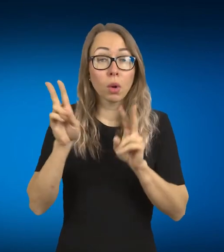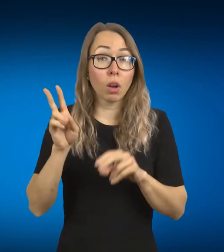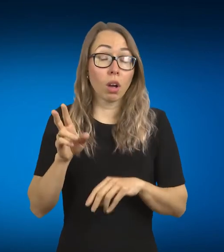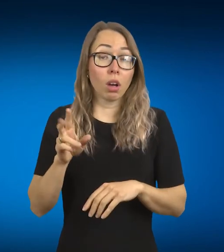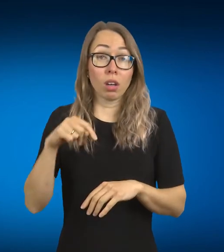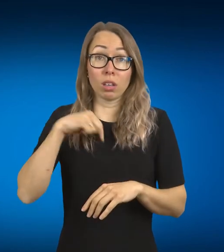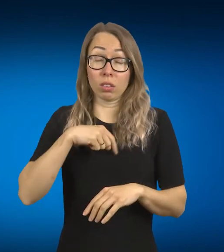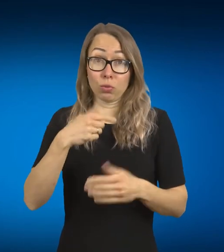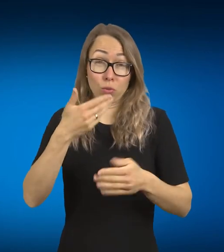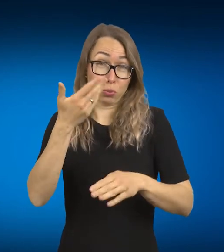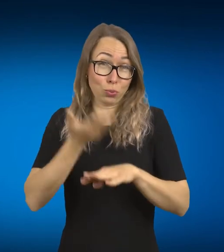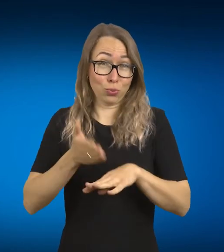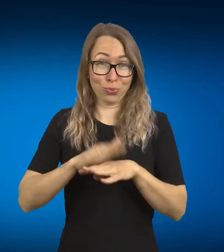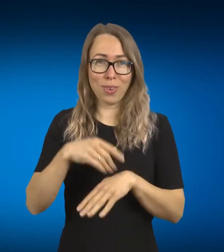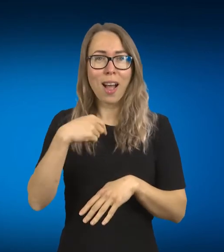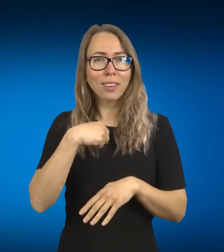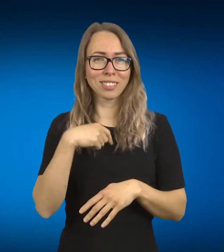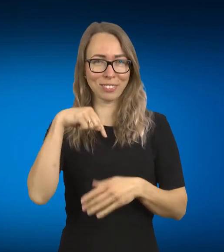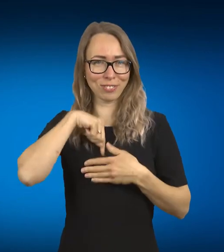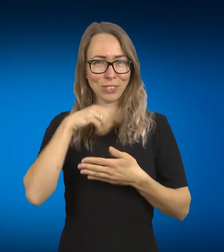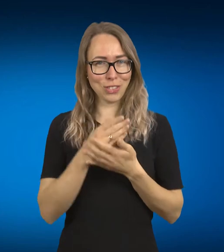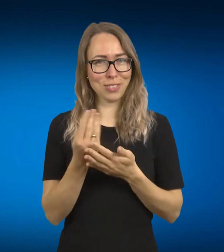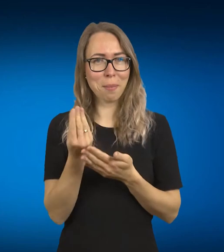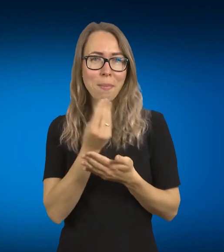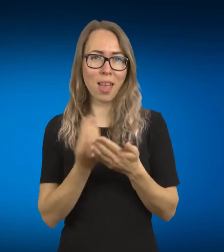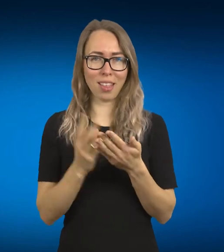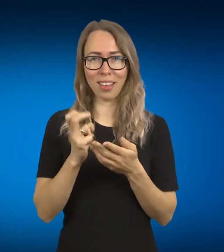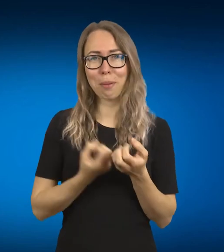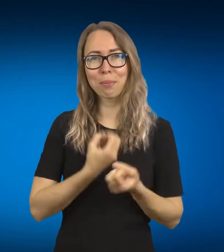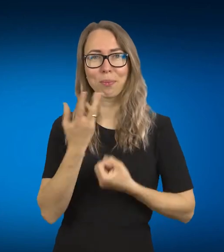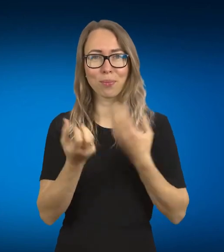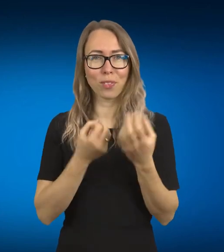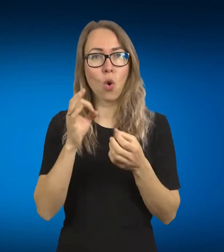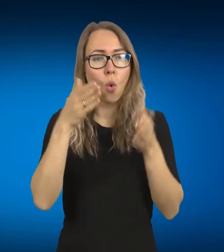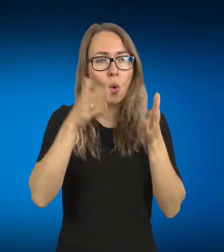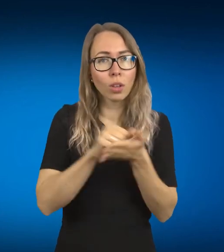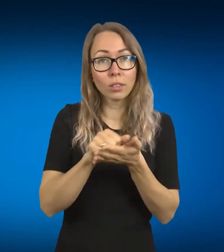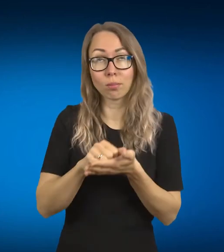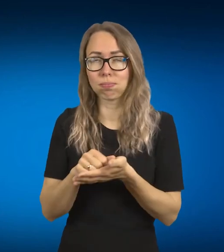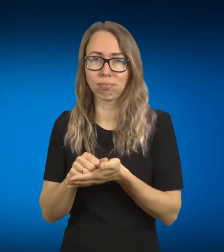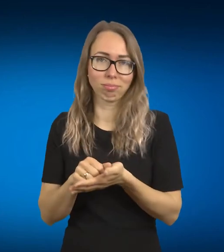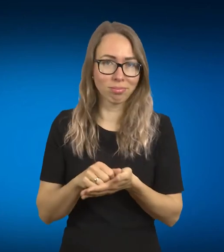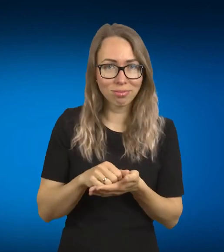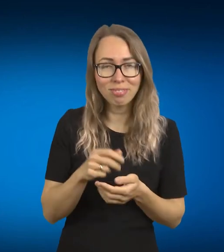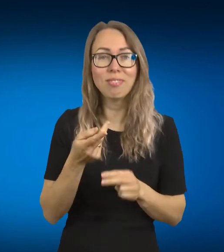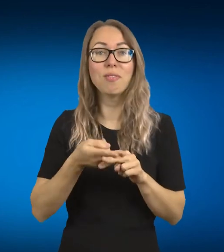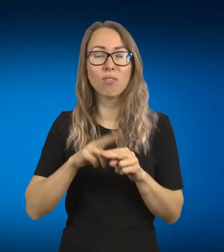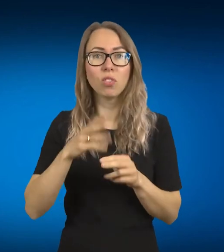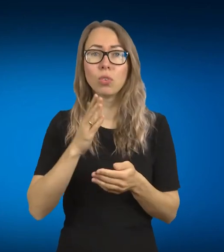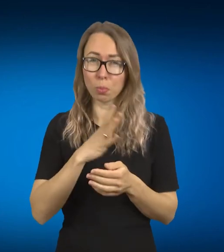esu daugiu meniškas žmogus ir buvo tokie etapai, kur savę tikrai bandai perlaužti ir galvot, kad